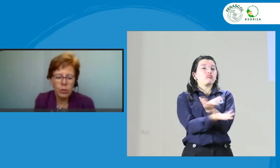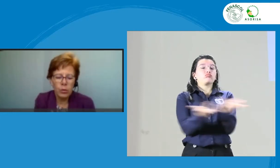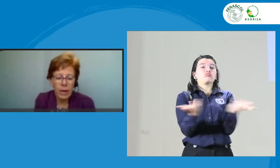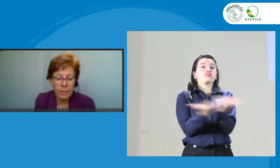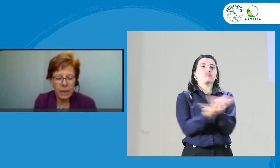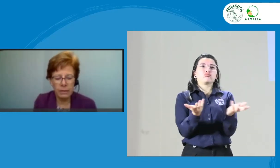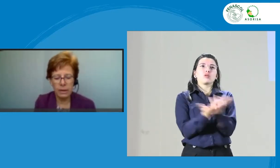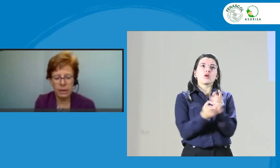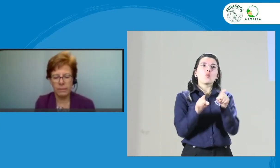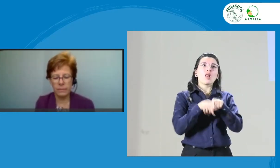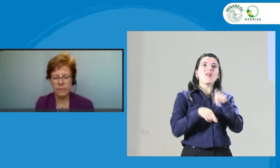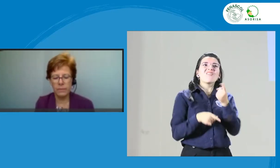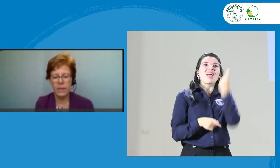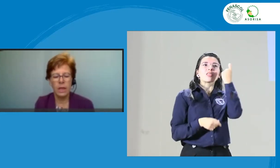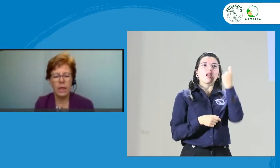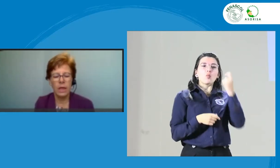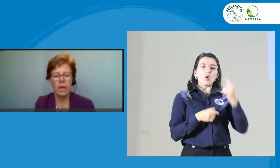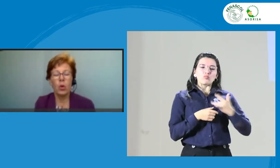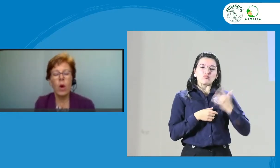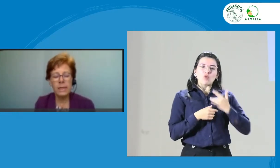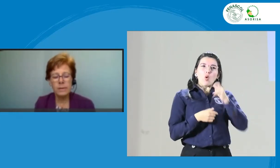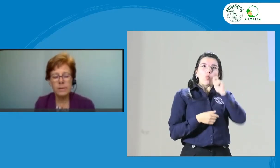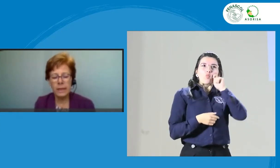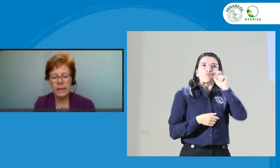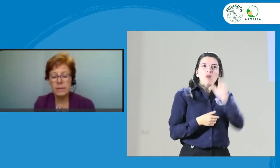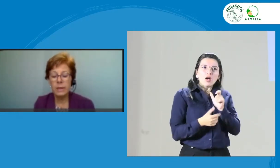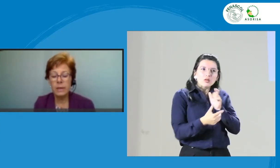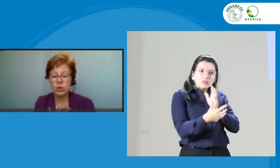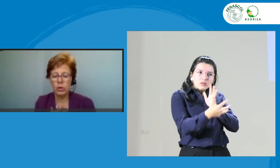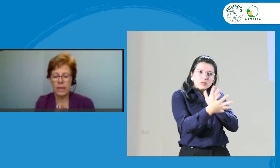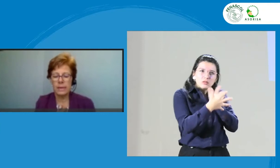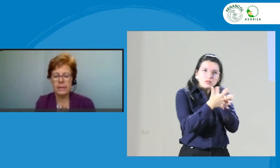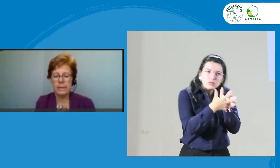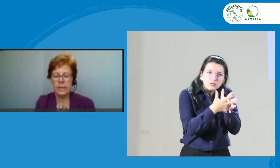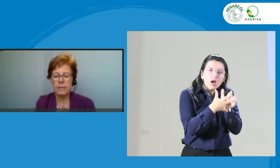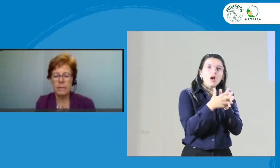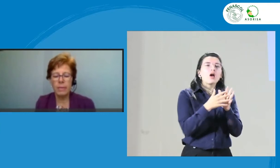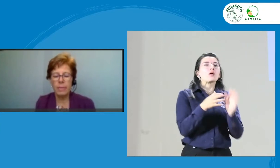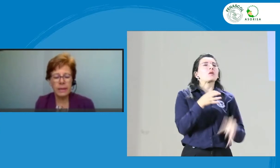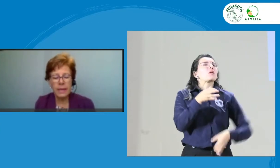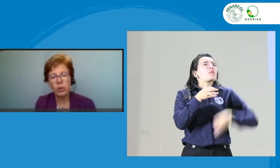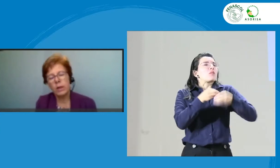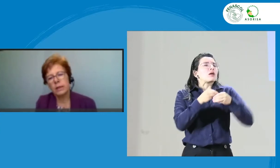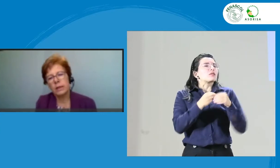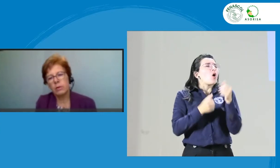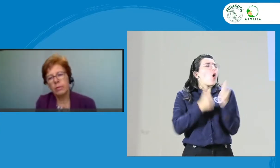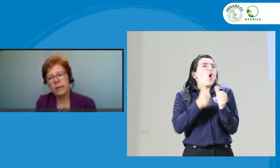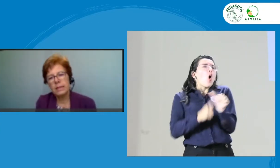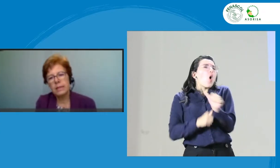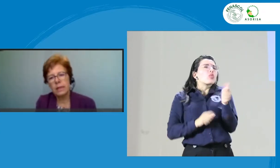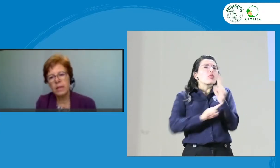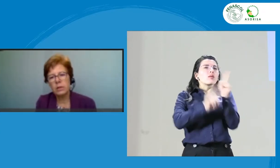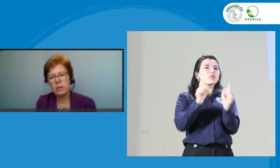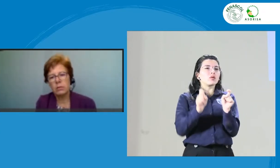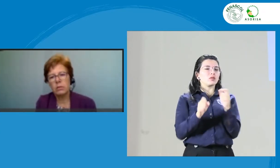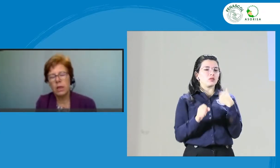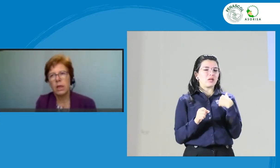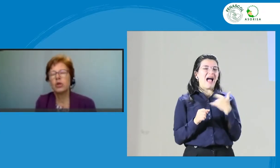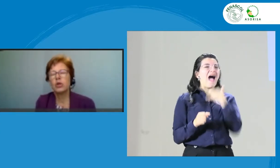humanamente? ¿Cuáles barreras personales impactaron negativamente el servicio? Yo